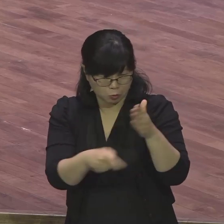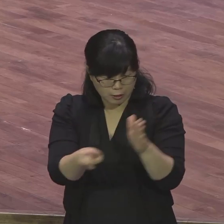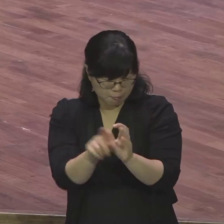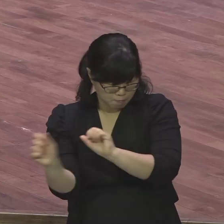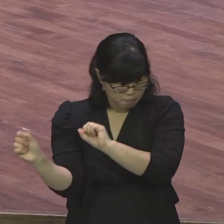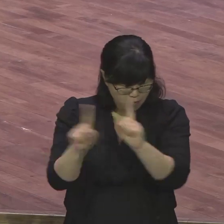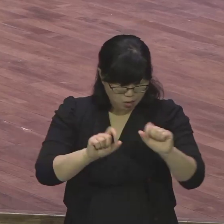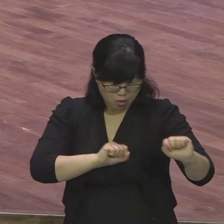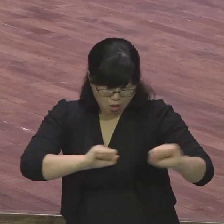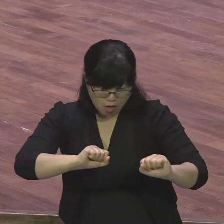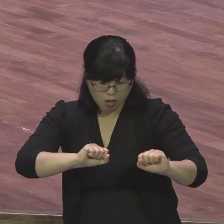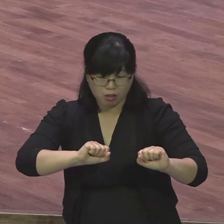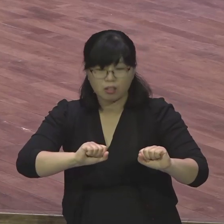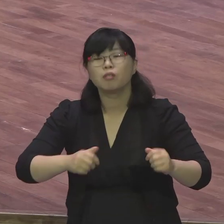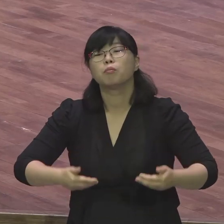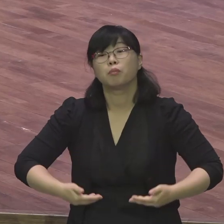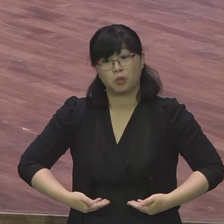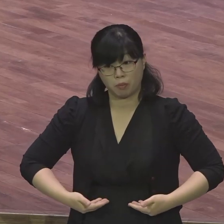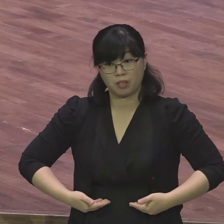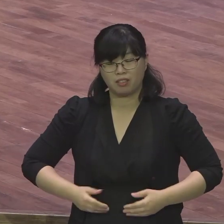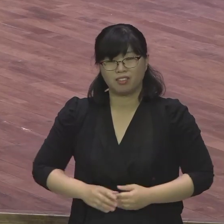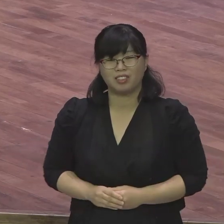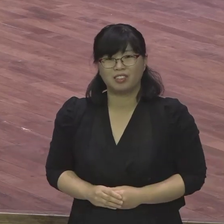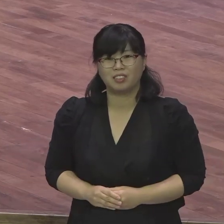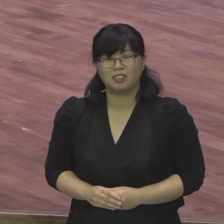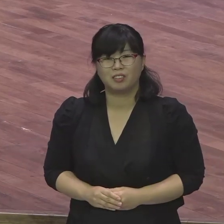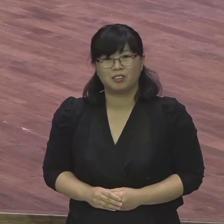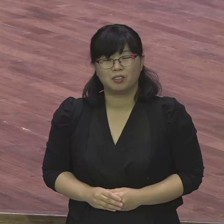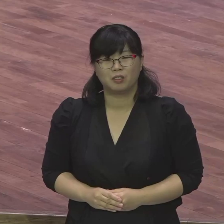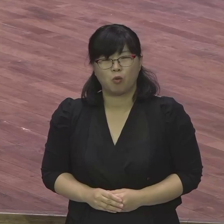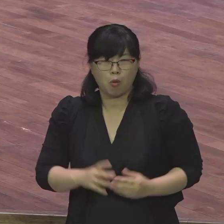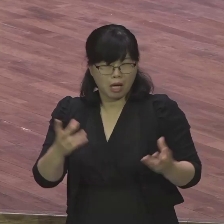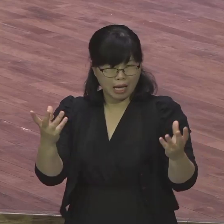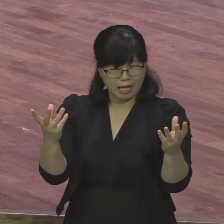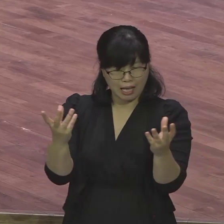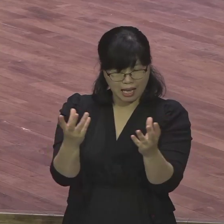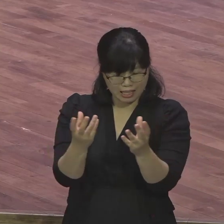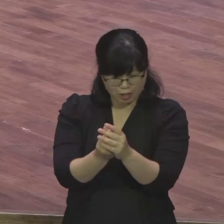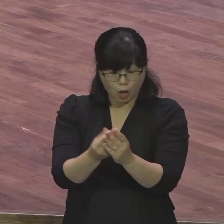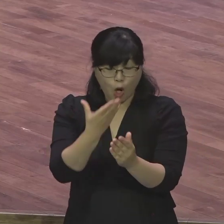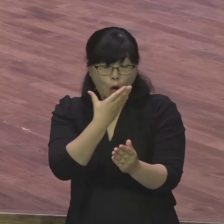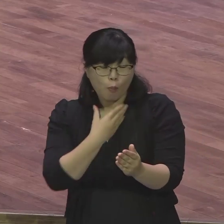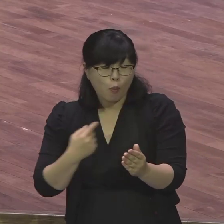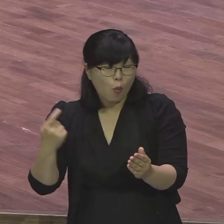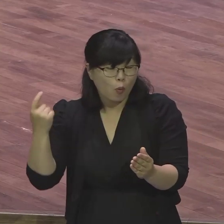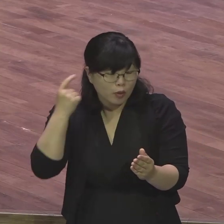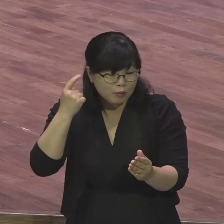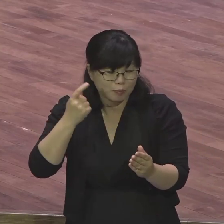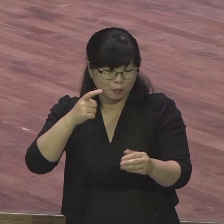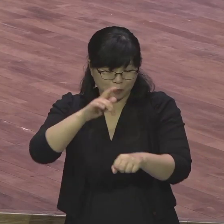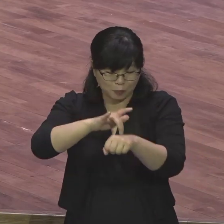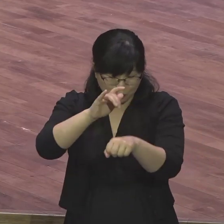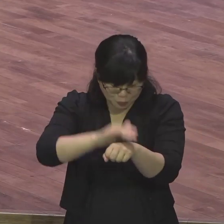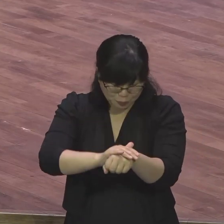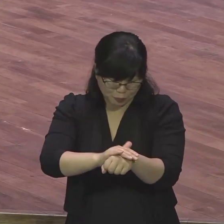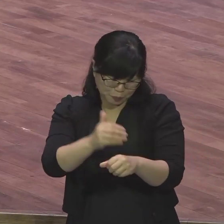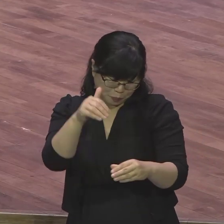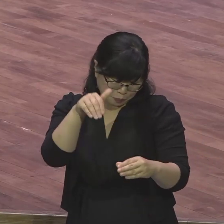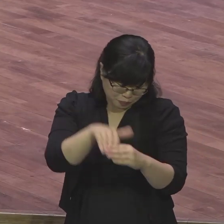각인 뿌리 체질 이것이 그리스도가 완전히 은약이 체질 바로 이것이 하나님 뜻과